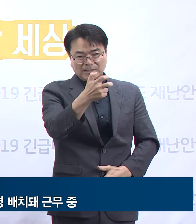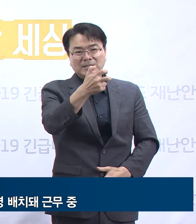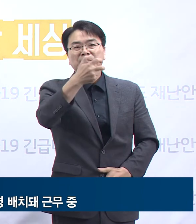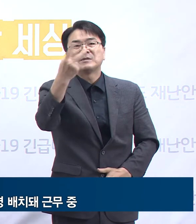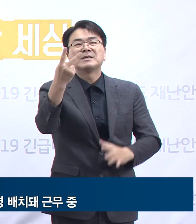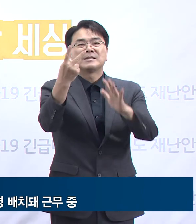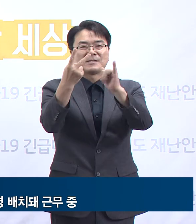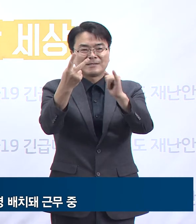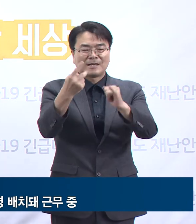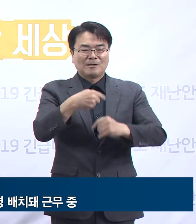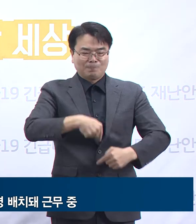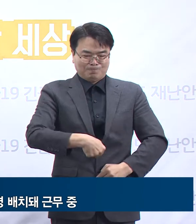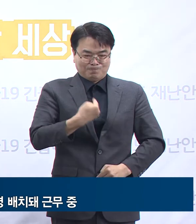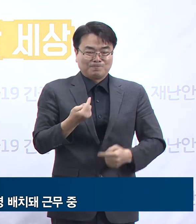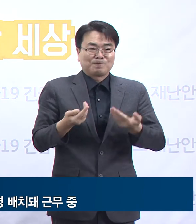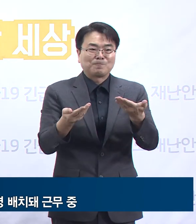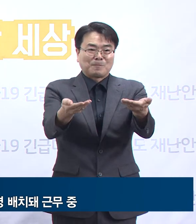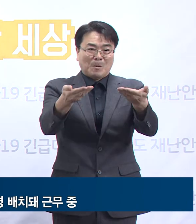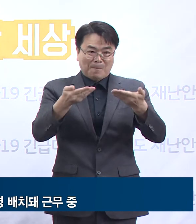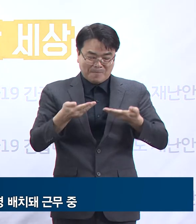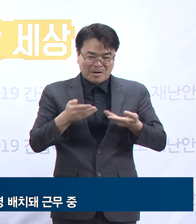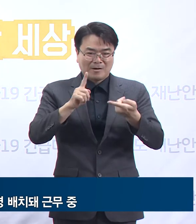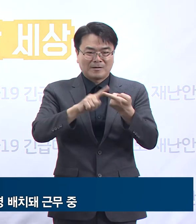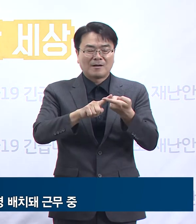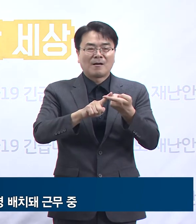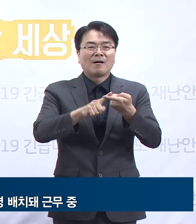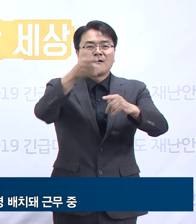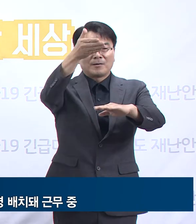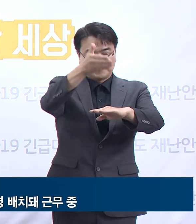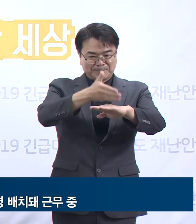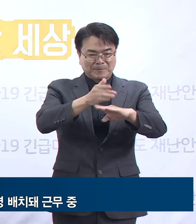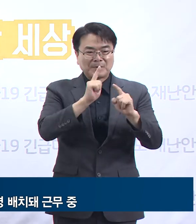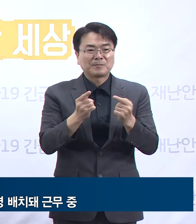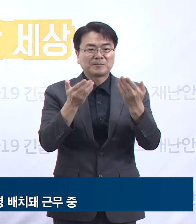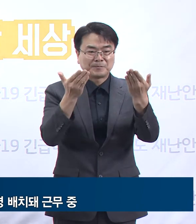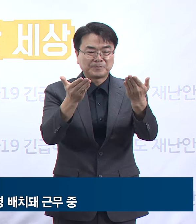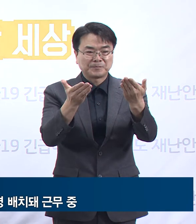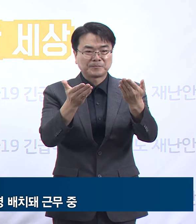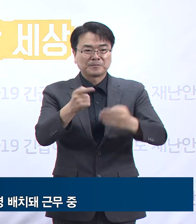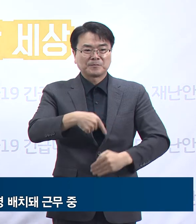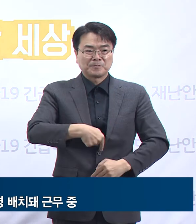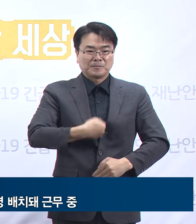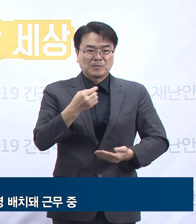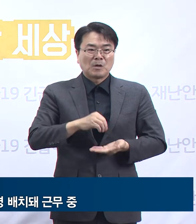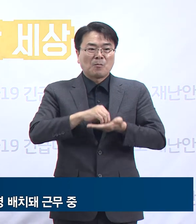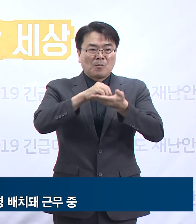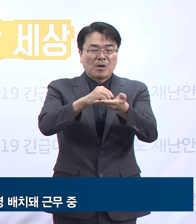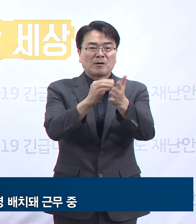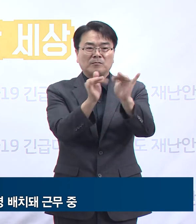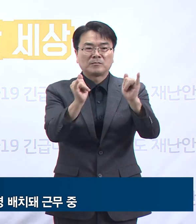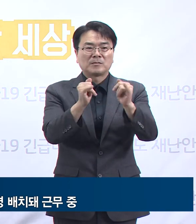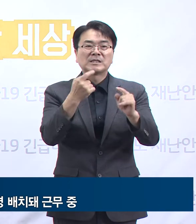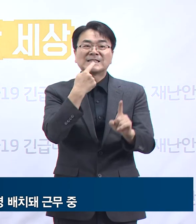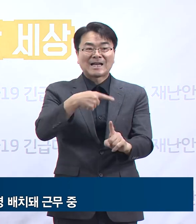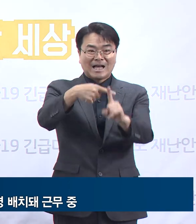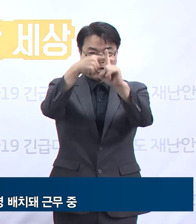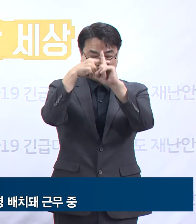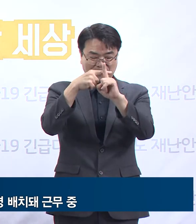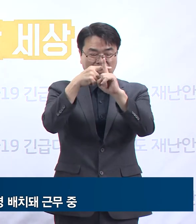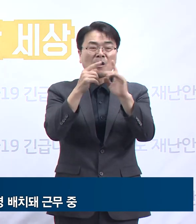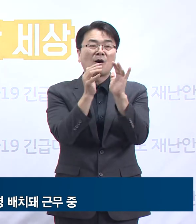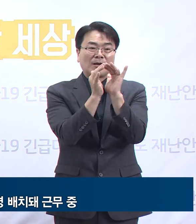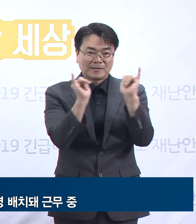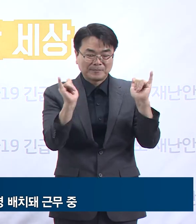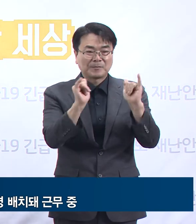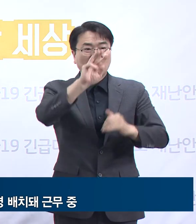주셨습니다. 먼저 진심으로 감사 말씀드립니다. 자원해 주신 의료인력은 간호사가 43%,